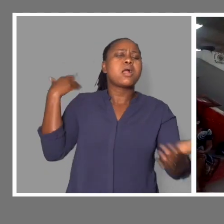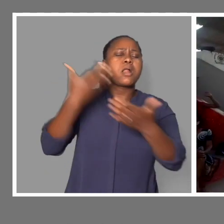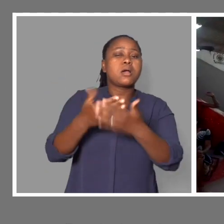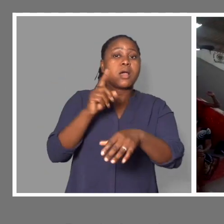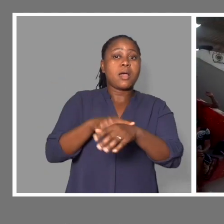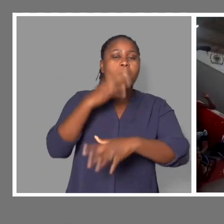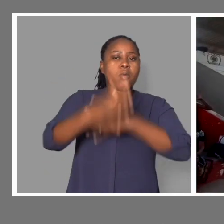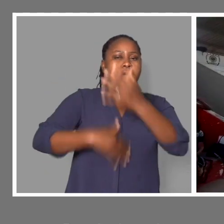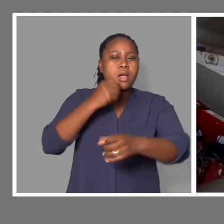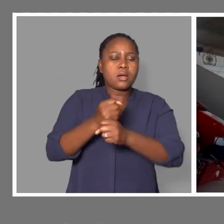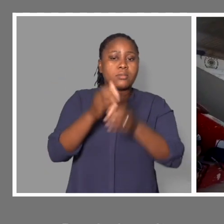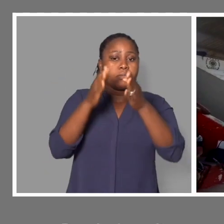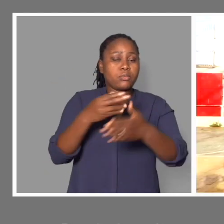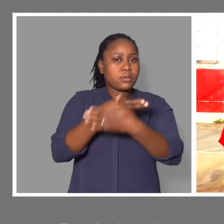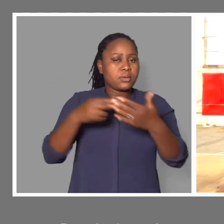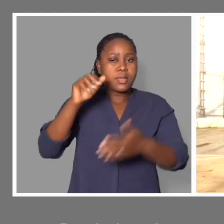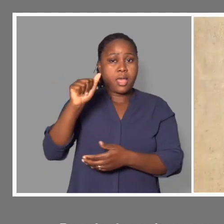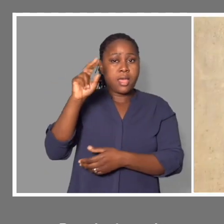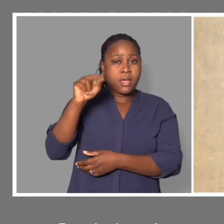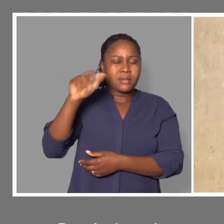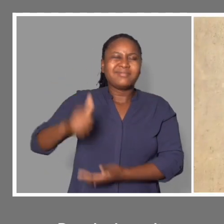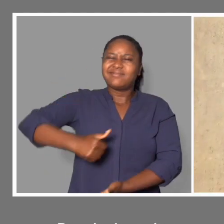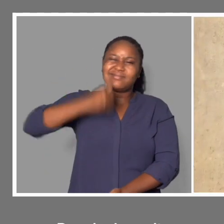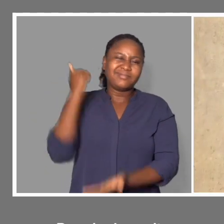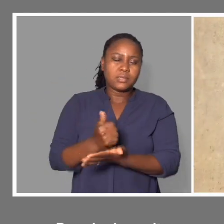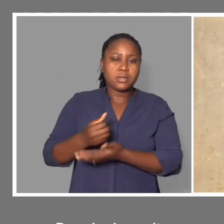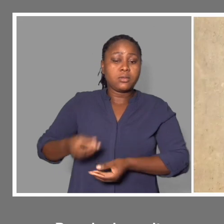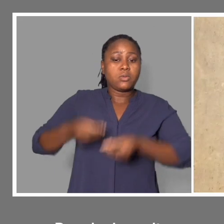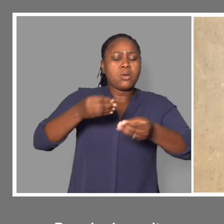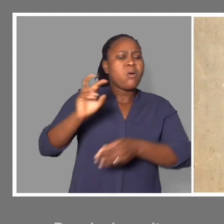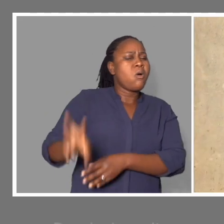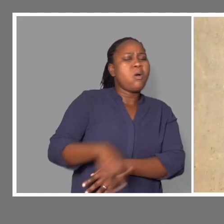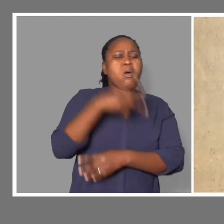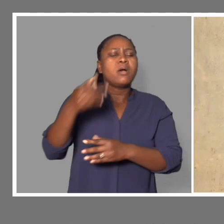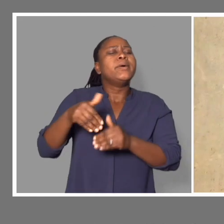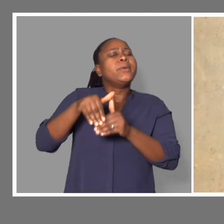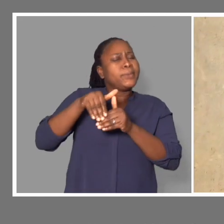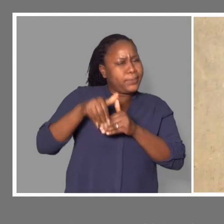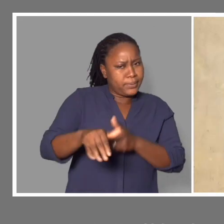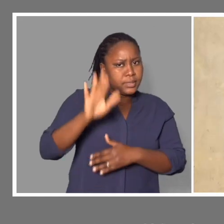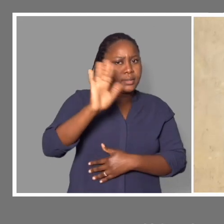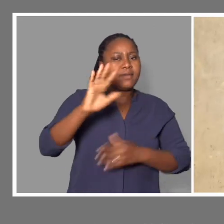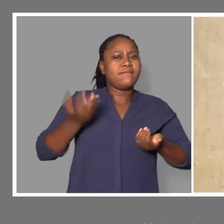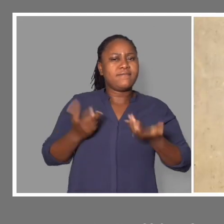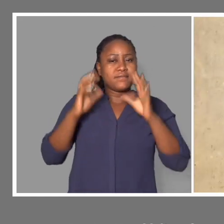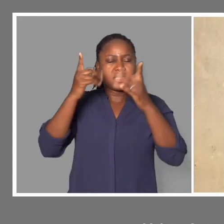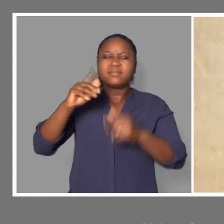Depois de muitos anos, Ana decidiu dar outro rumo à sua vida. Voltou à escola e fez a